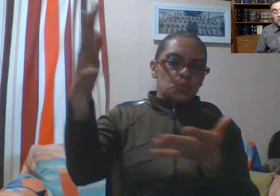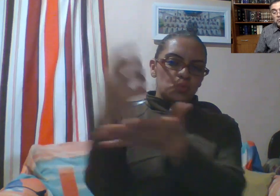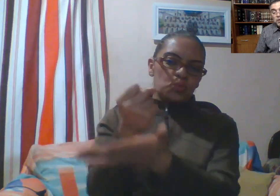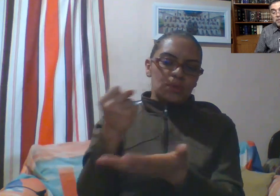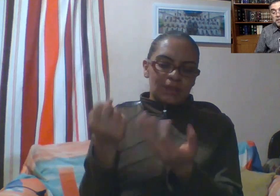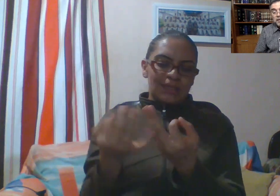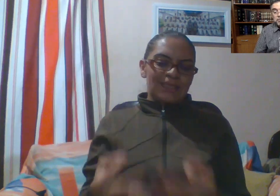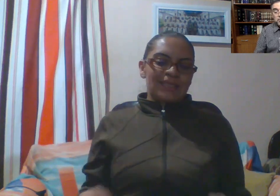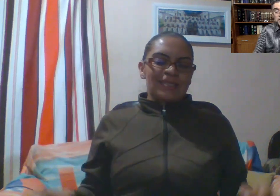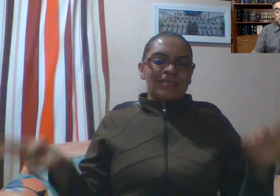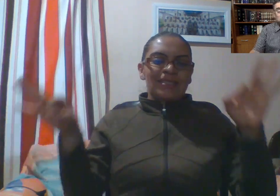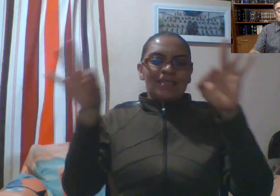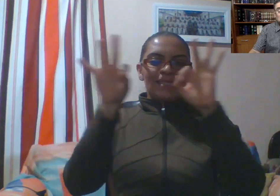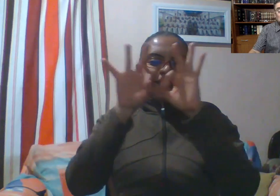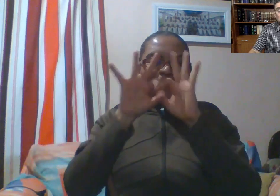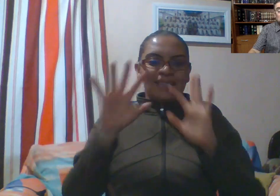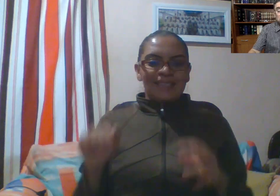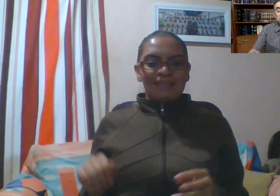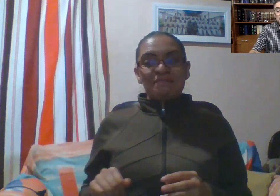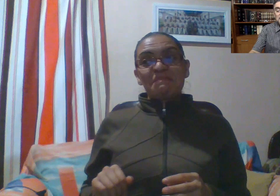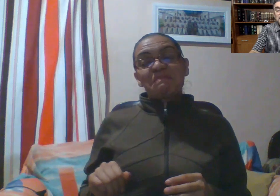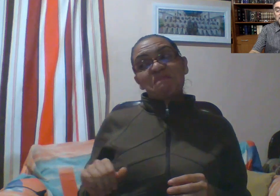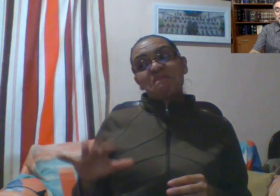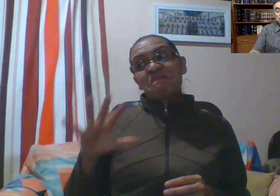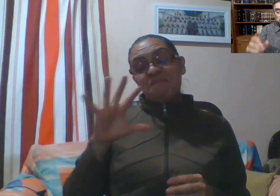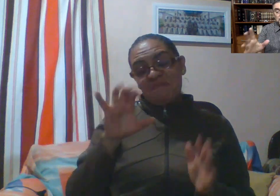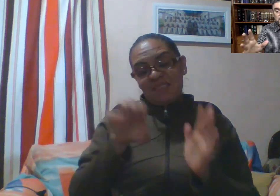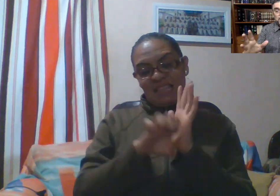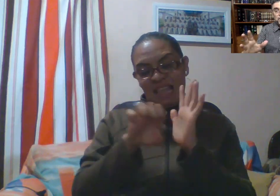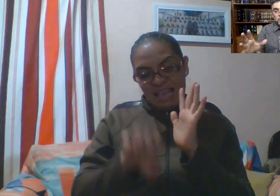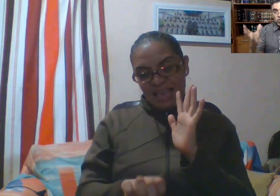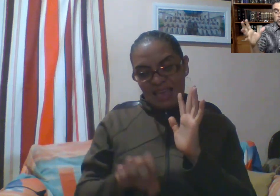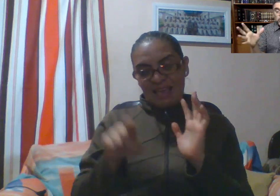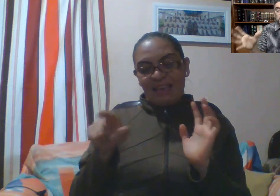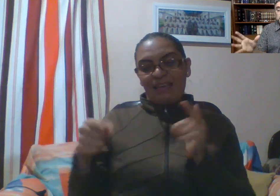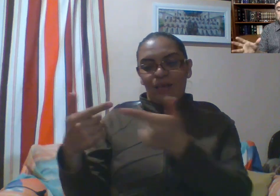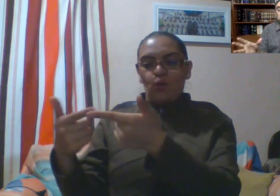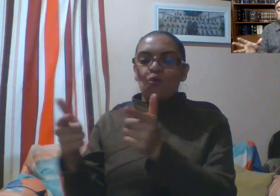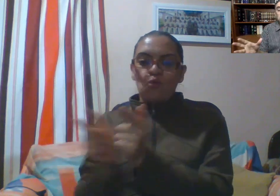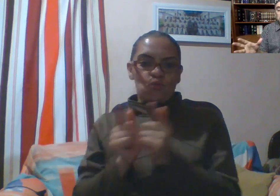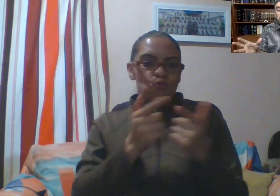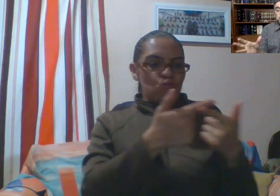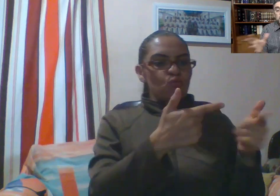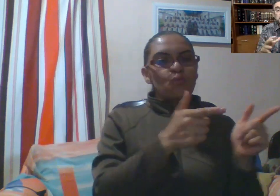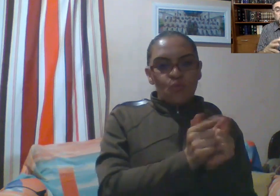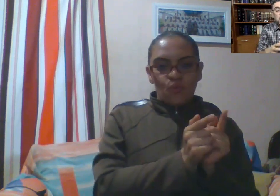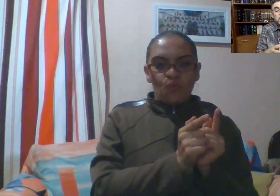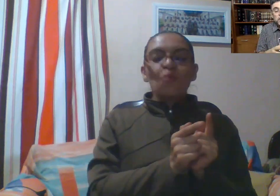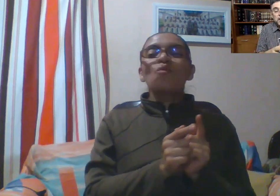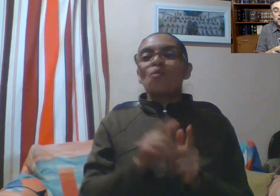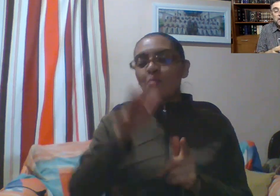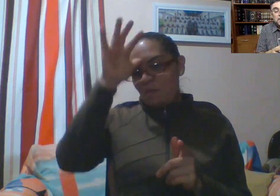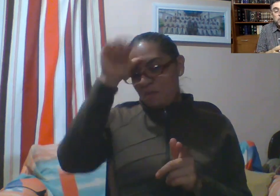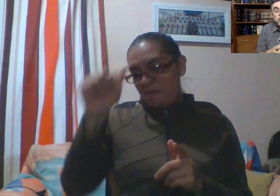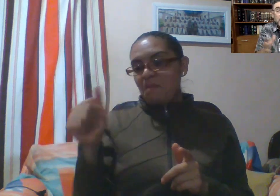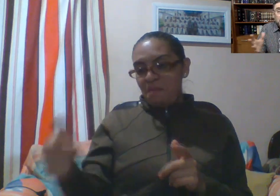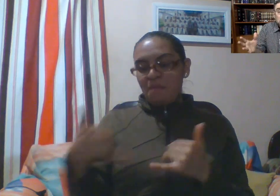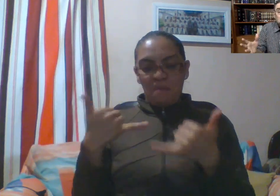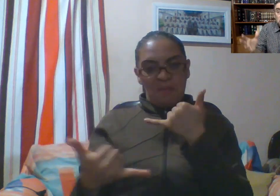nos puede pasar en la infancia o la adolescencia sería esta. Un grupo de compañeros los ponemos de acuerdo para jugar, no sé,